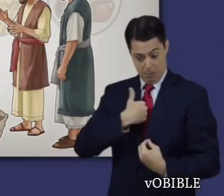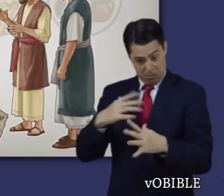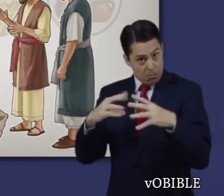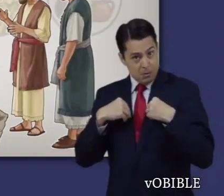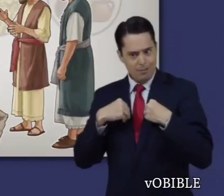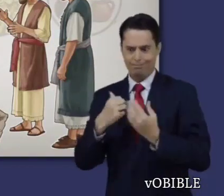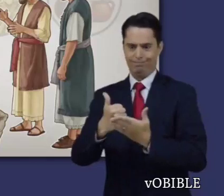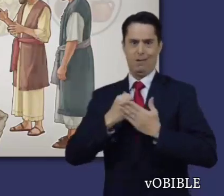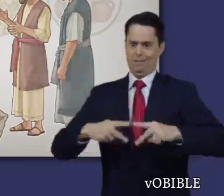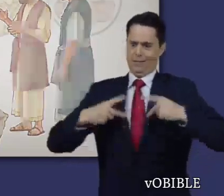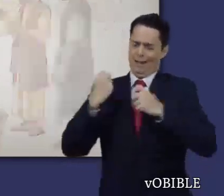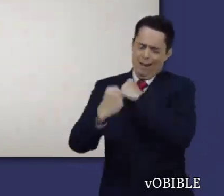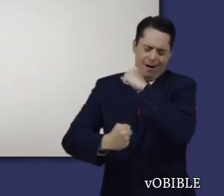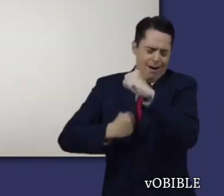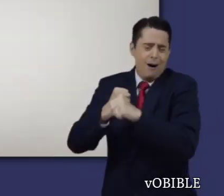quienes nos escuchan.